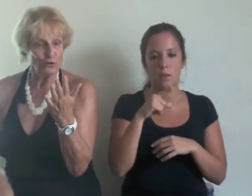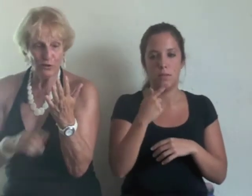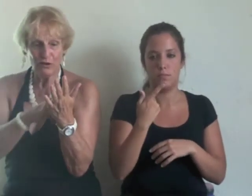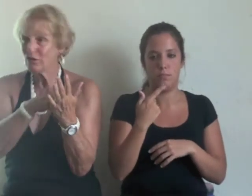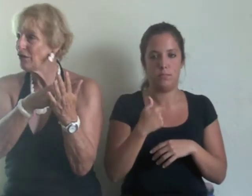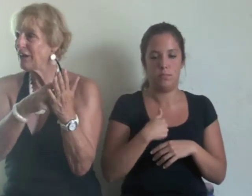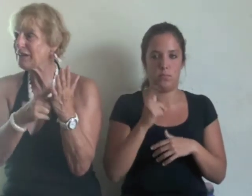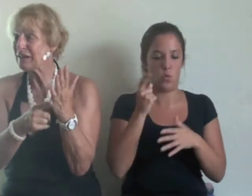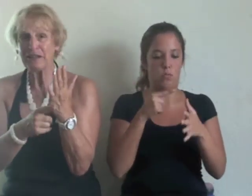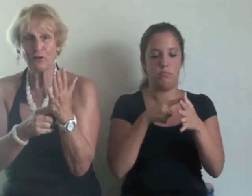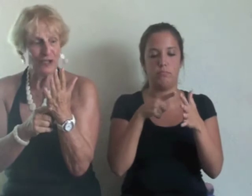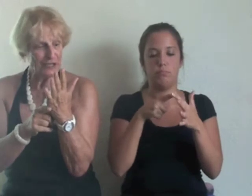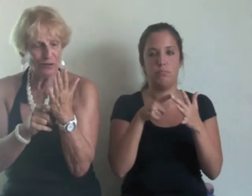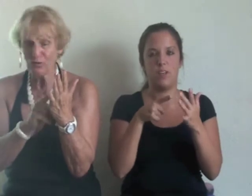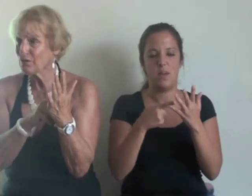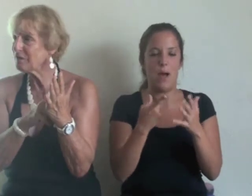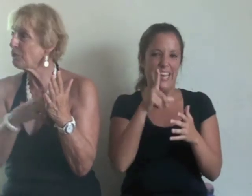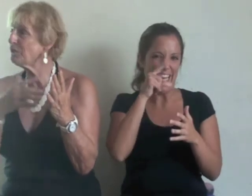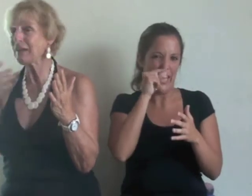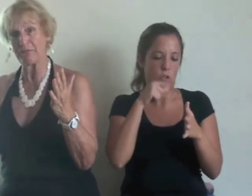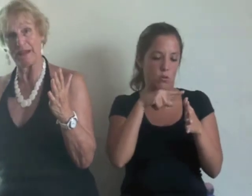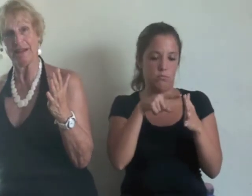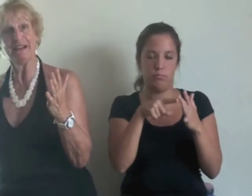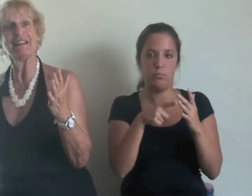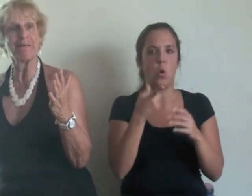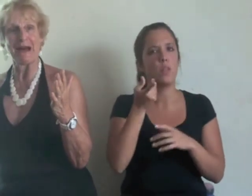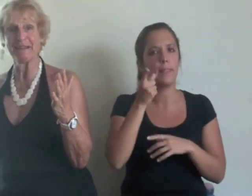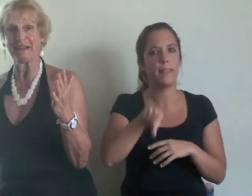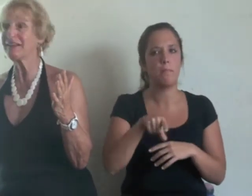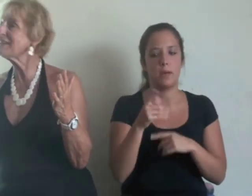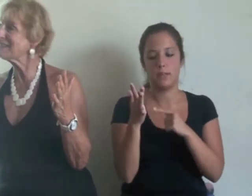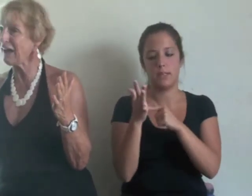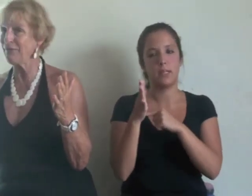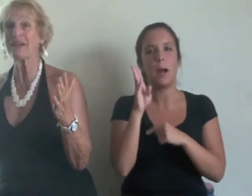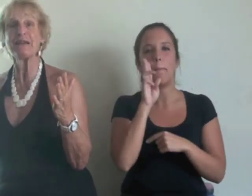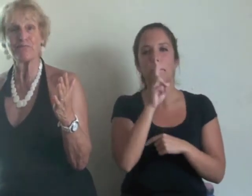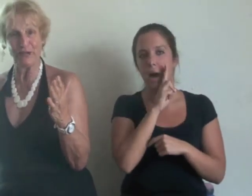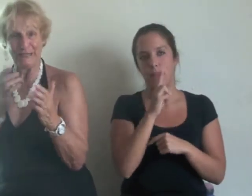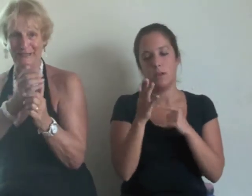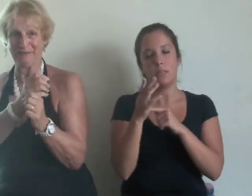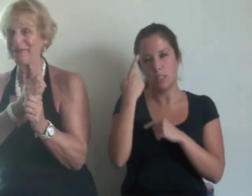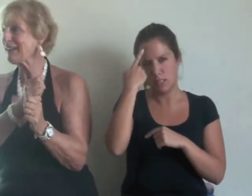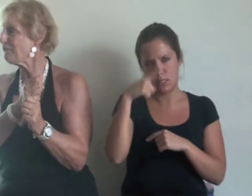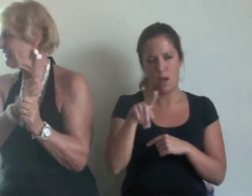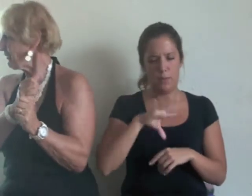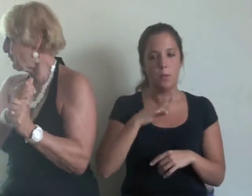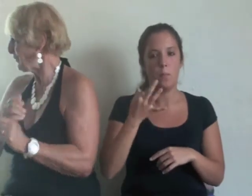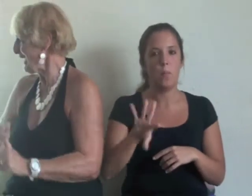este niño herido, somos también la madre que sabe que puede, que puede consolar.